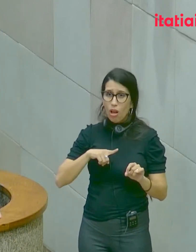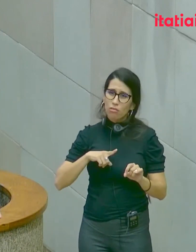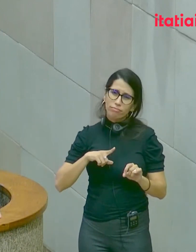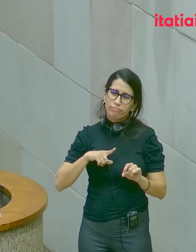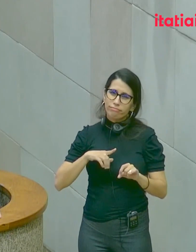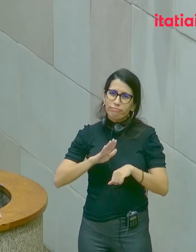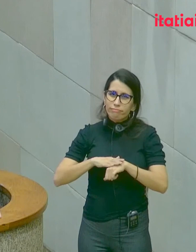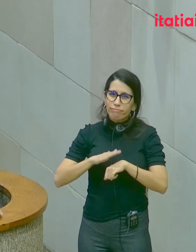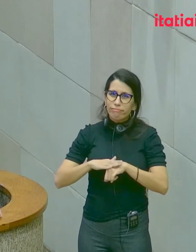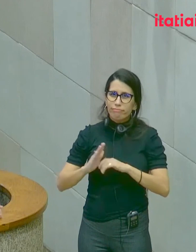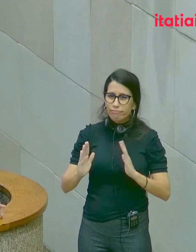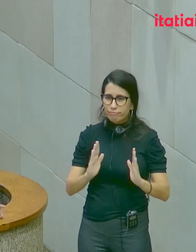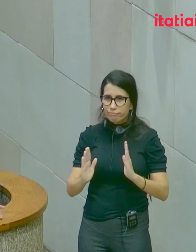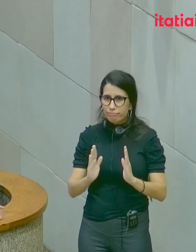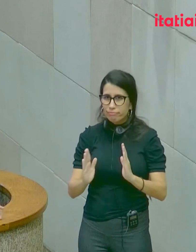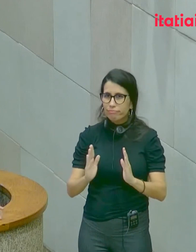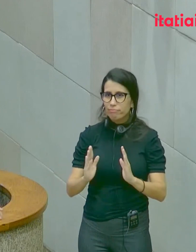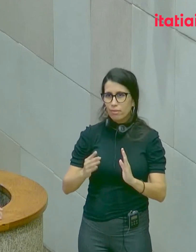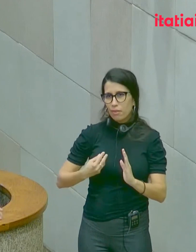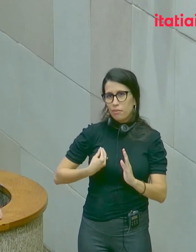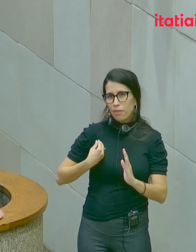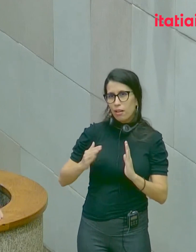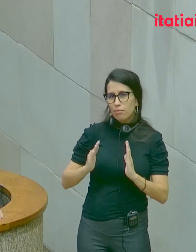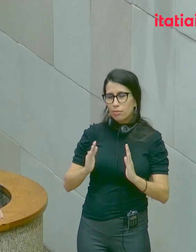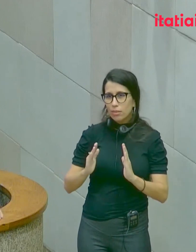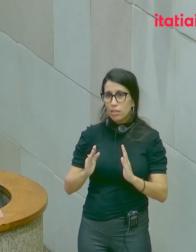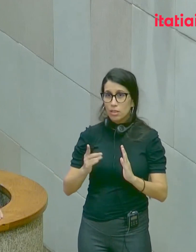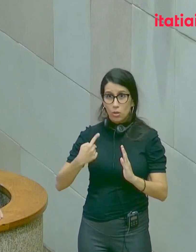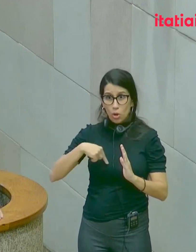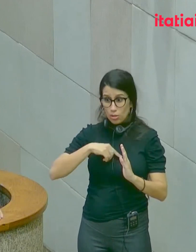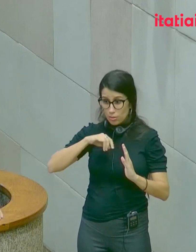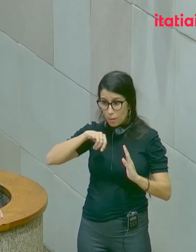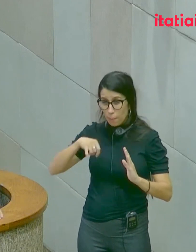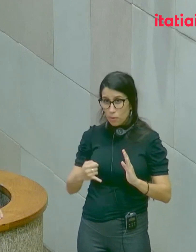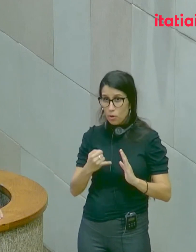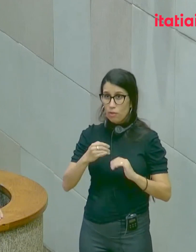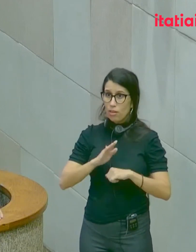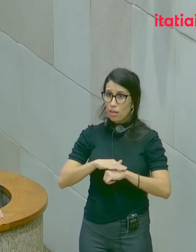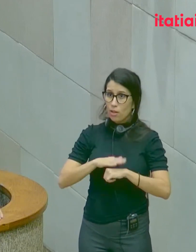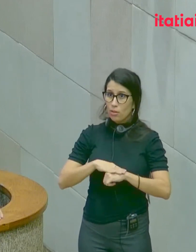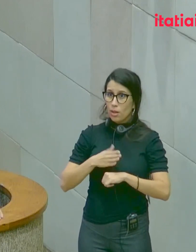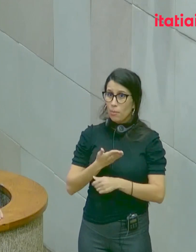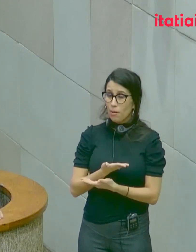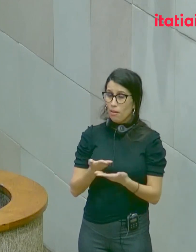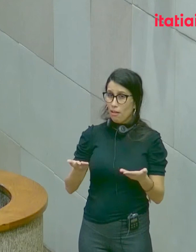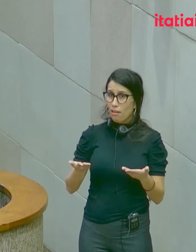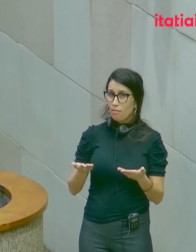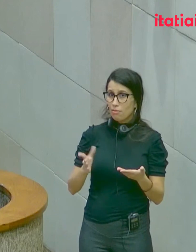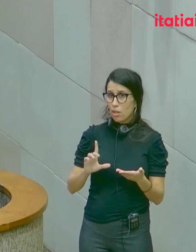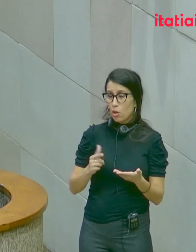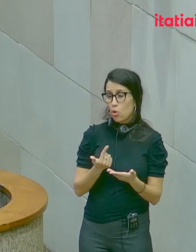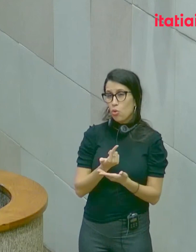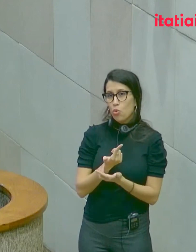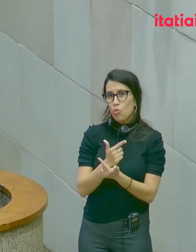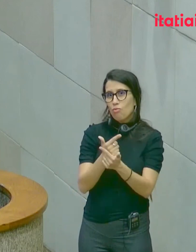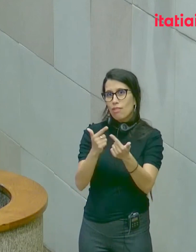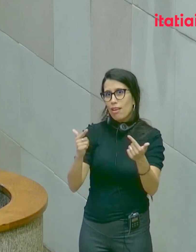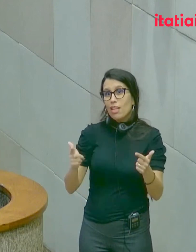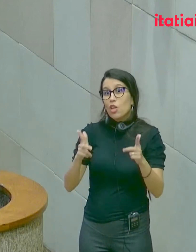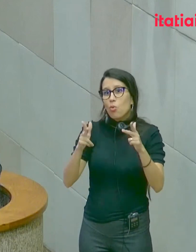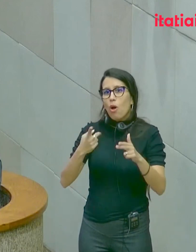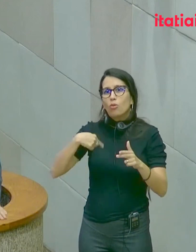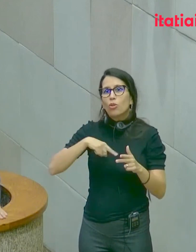e, portanto, tentamos fazer, no nosso tempo, que não tem a dimensão que nós arbitramos,